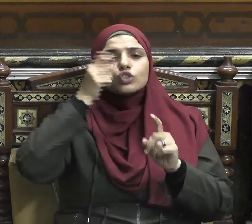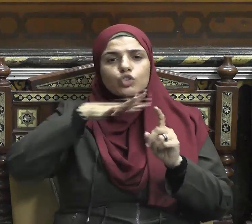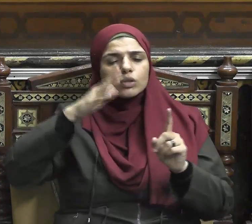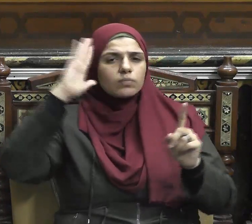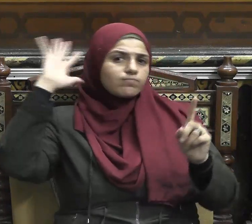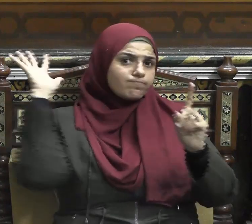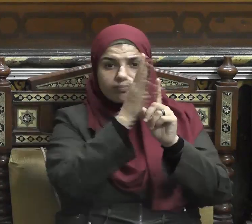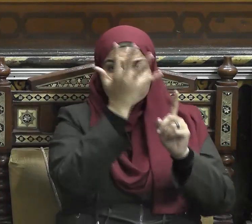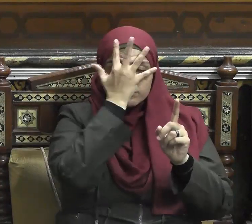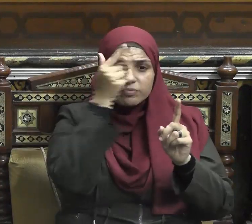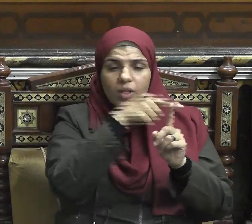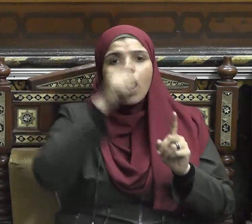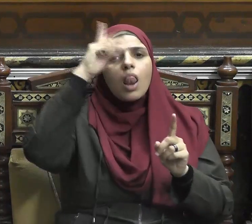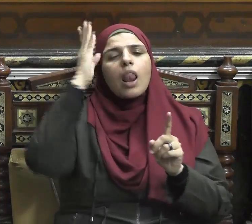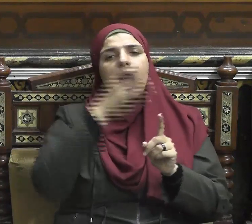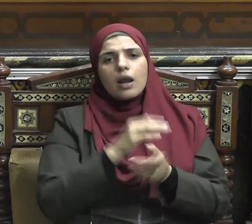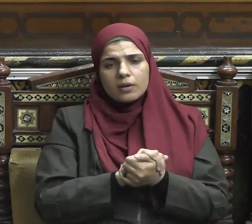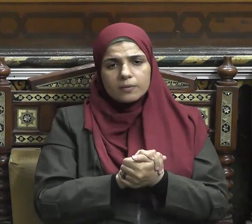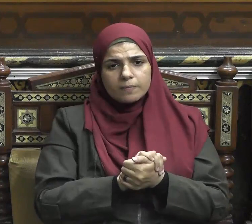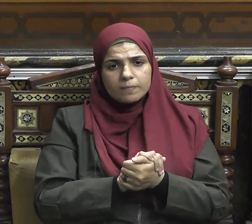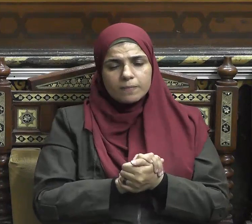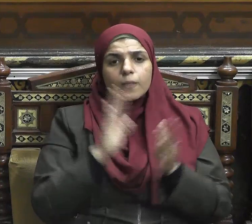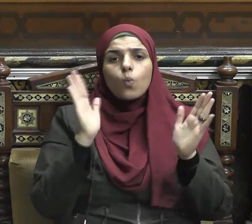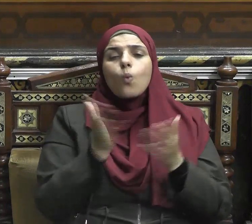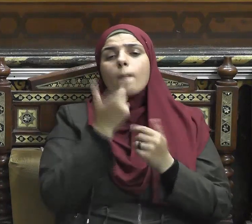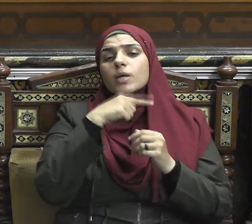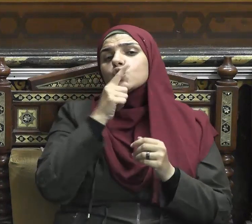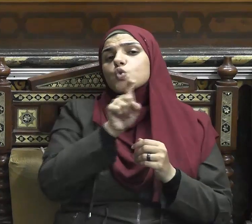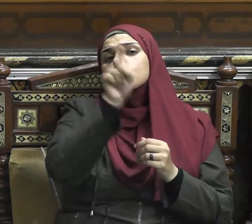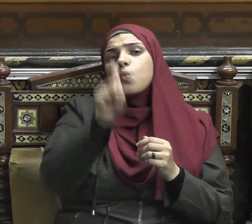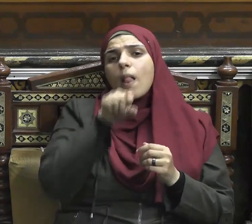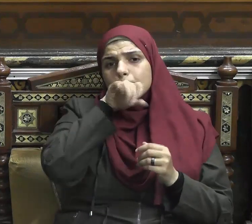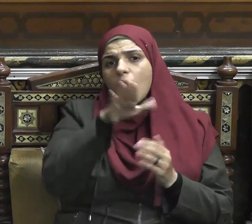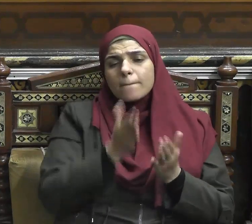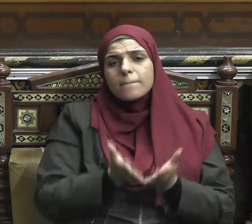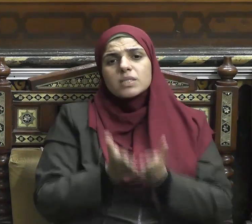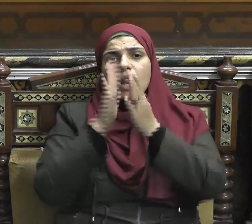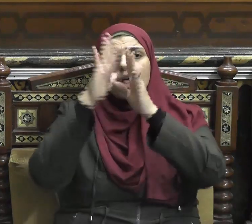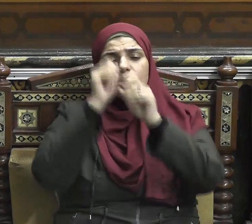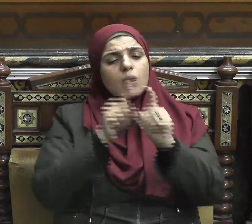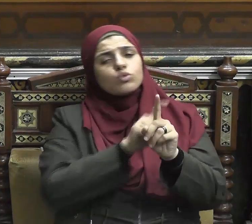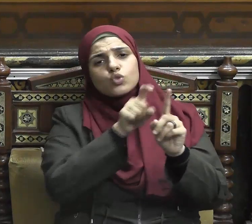والوسم في الوجه وعندما رأى صلى الله عليه وسلم